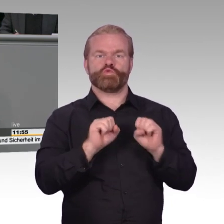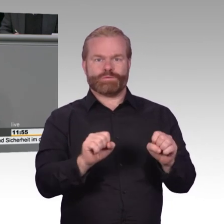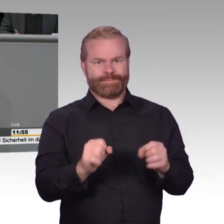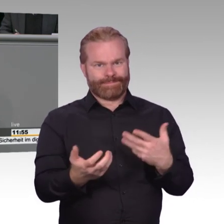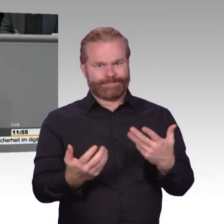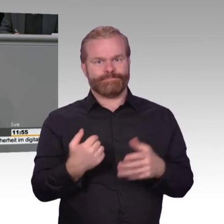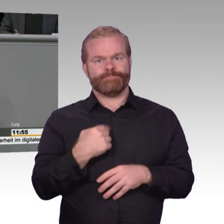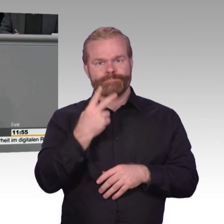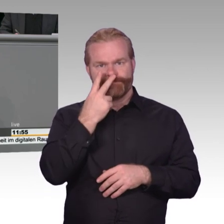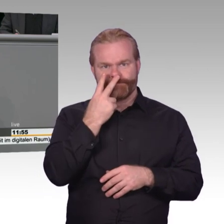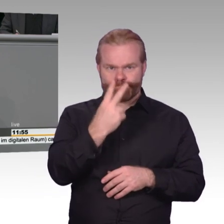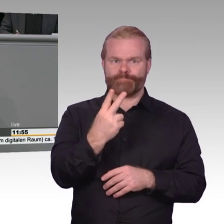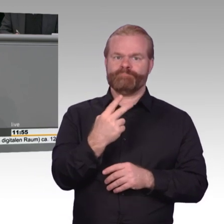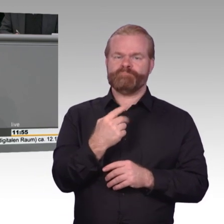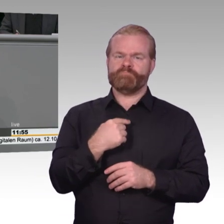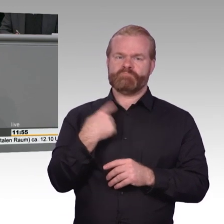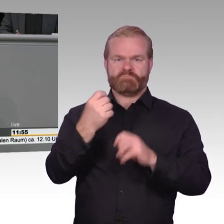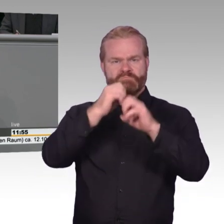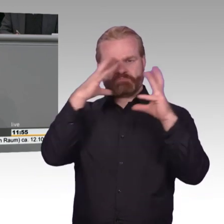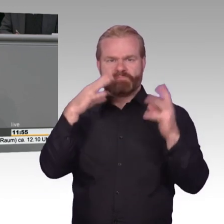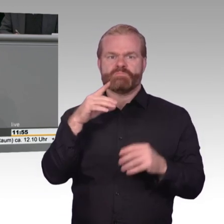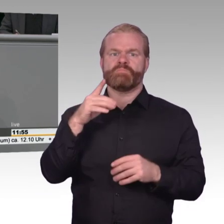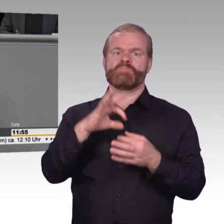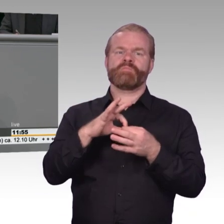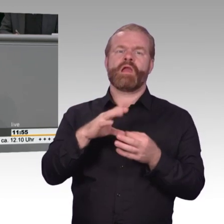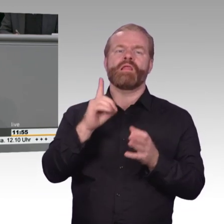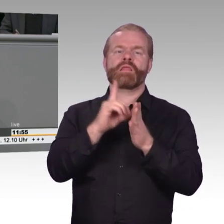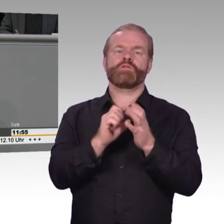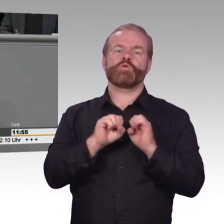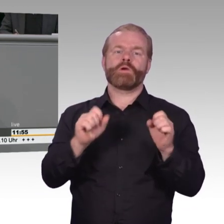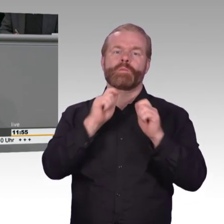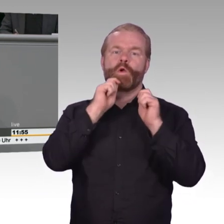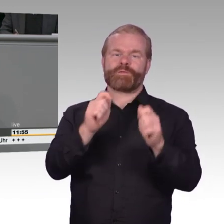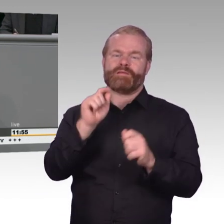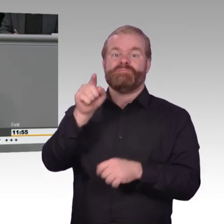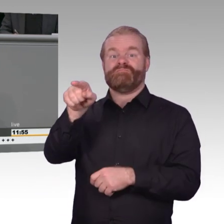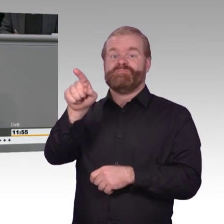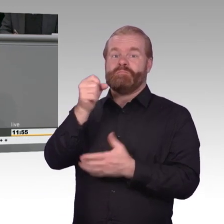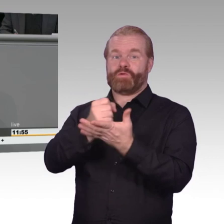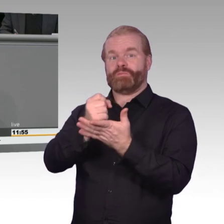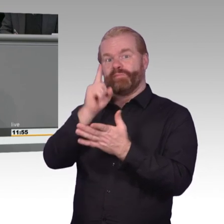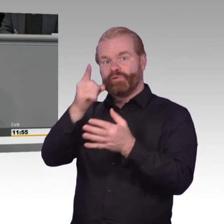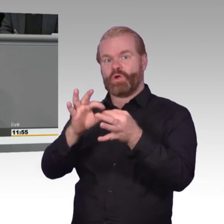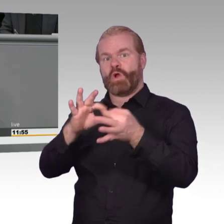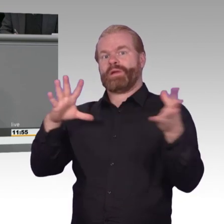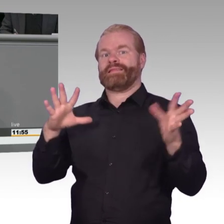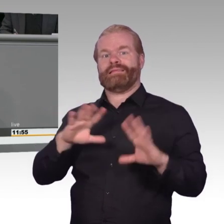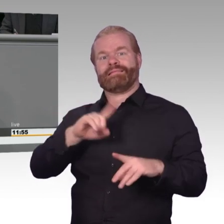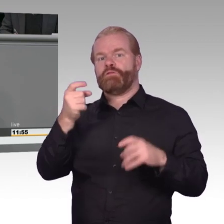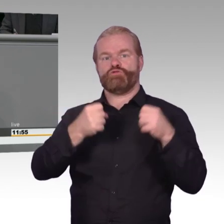Auf Herstellerseite wollen wir die Unternehmen durch ein IT-Sicherheitskennzeichner in die Verantwortung nehmen. Der Cyber Security Act der EU-Kommission weist